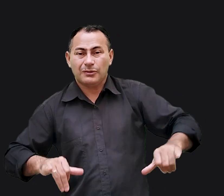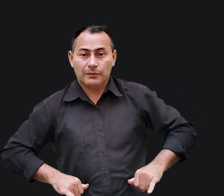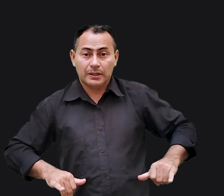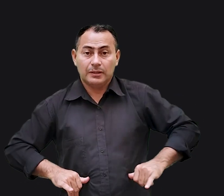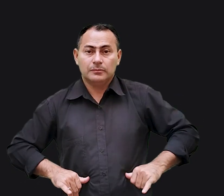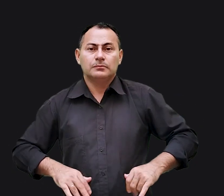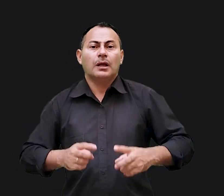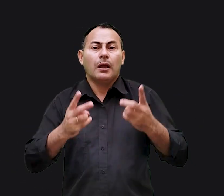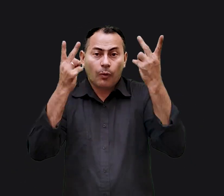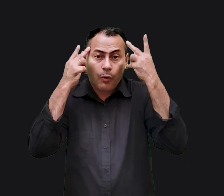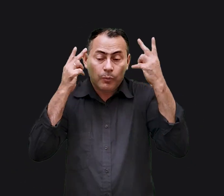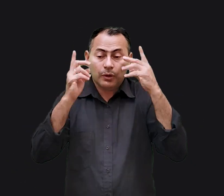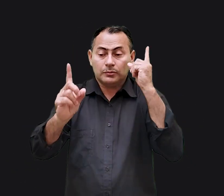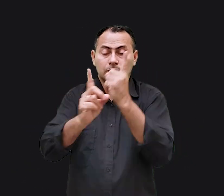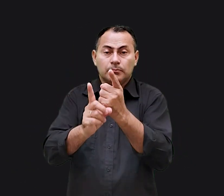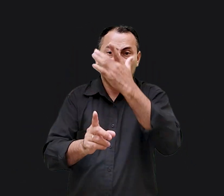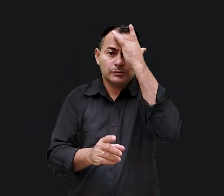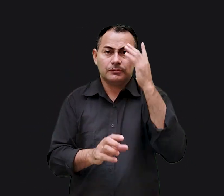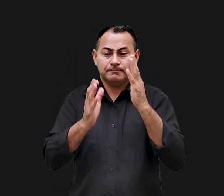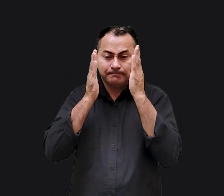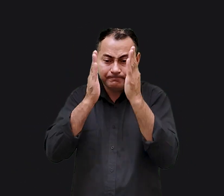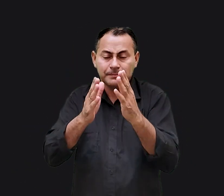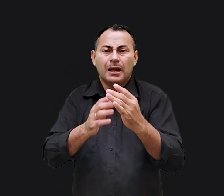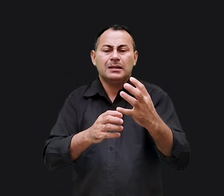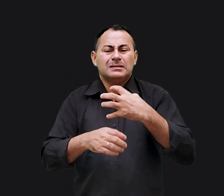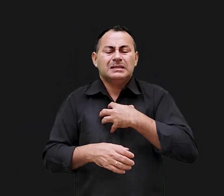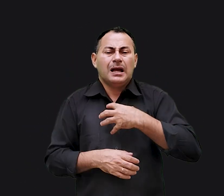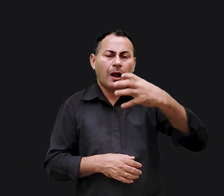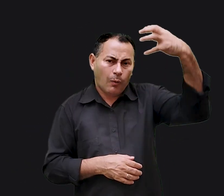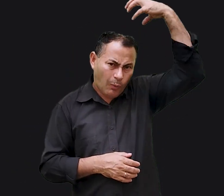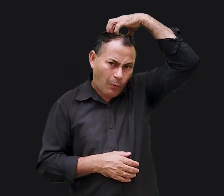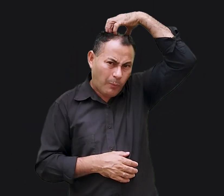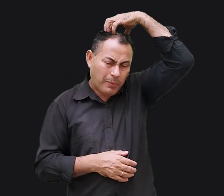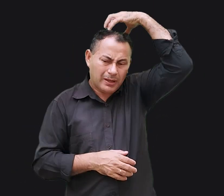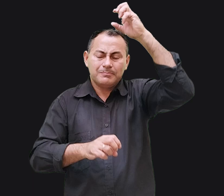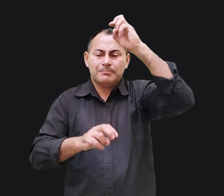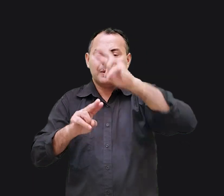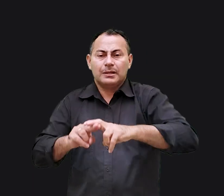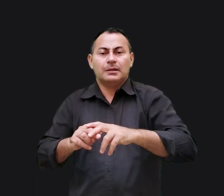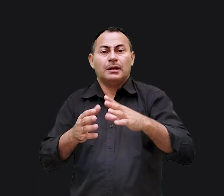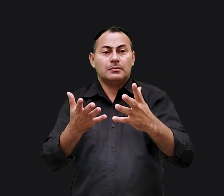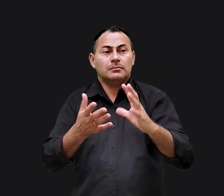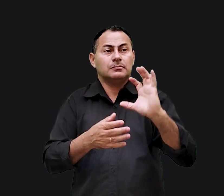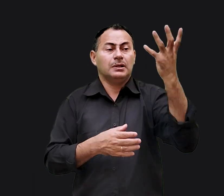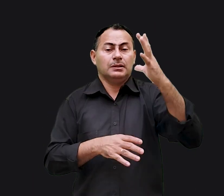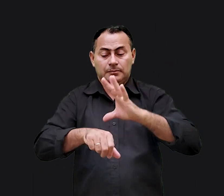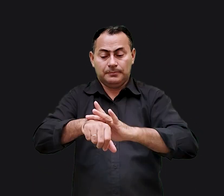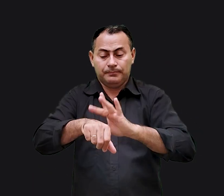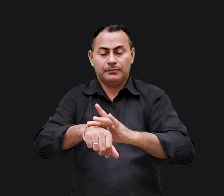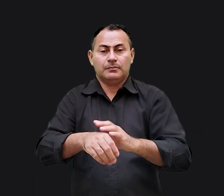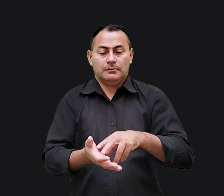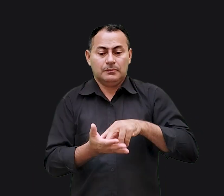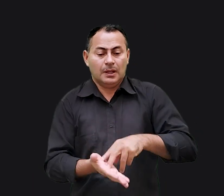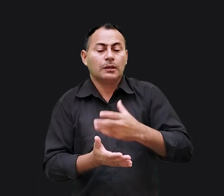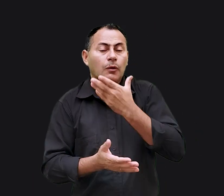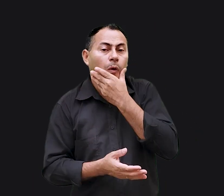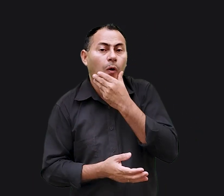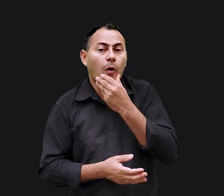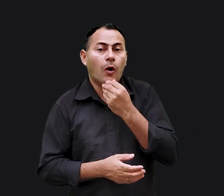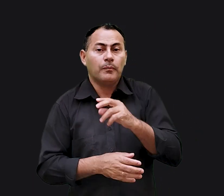mundo. É muito comum encontrarmos pessoas presas a culpas. Talvez fosse essa a causa da doença que mantinha